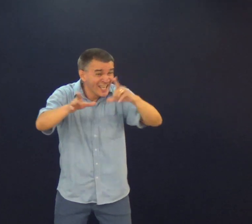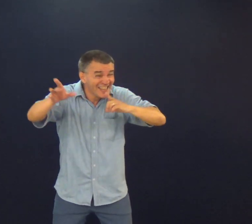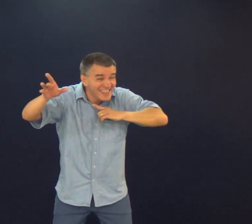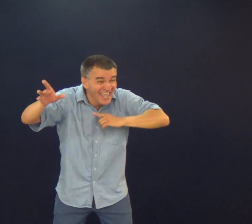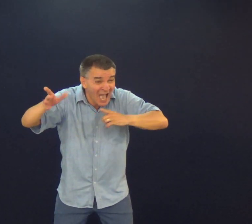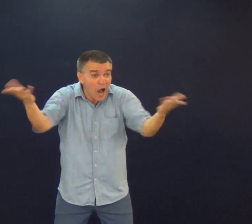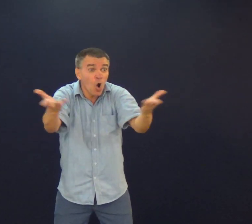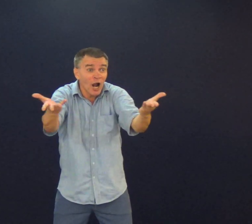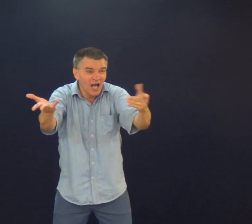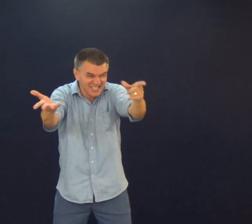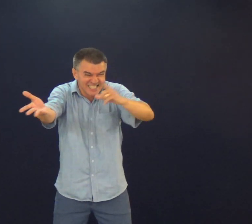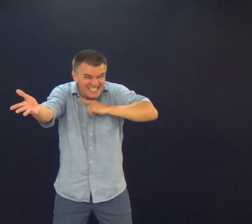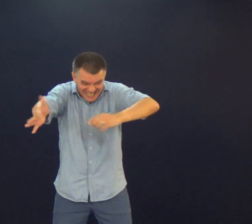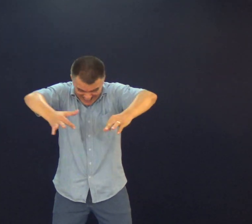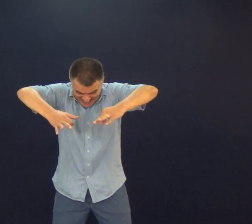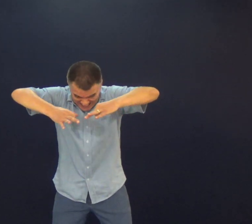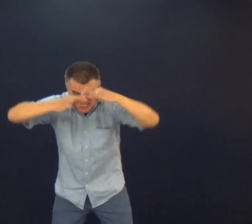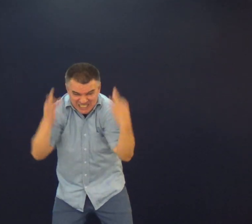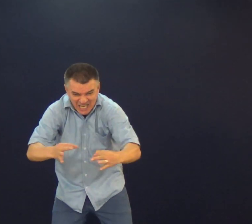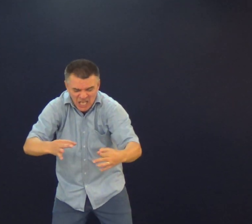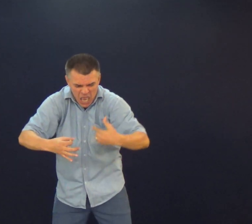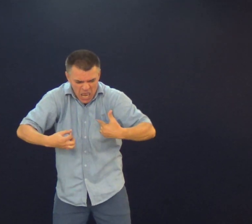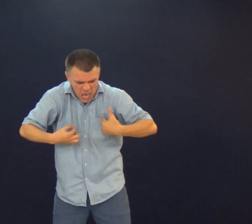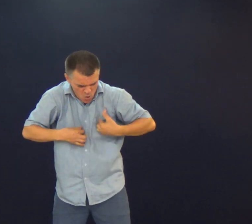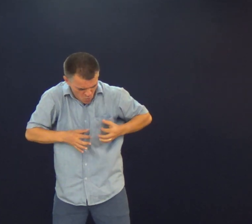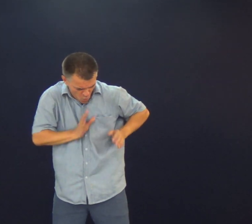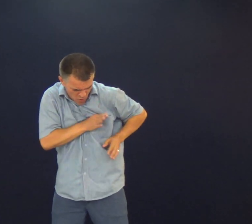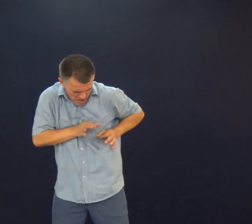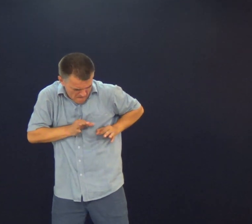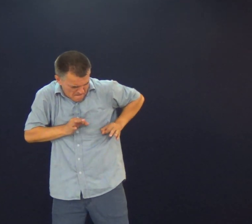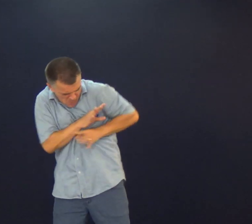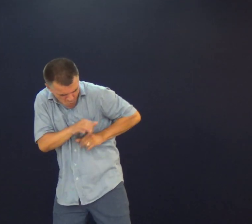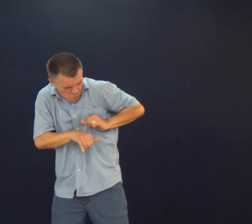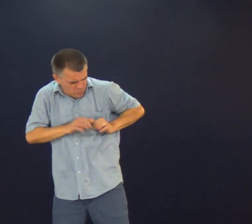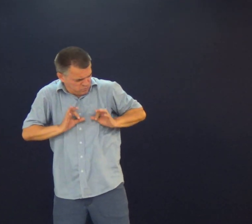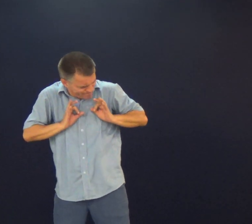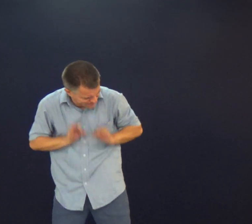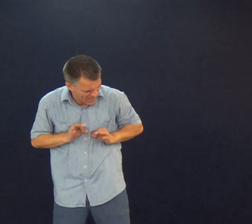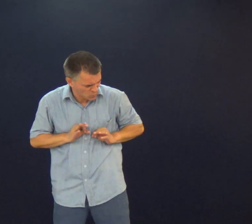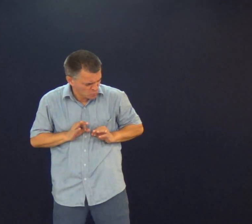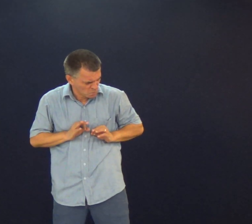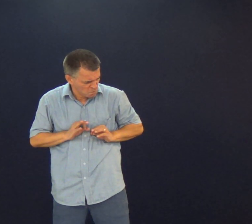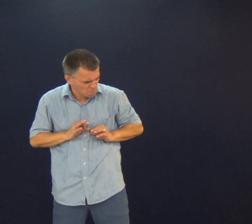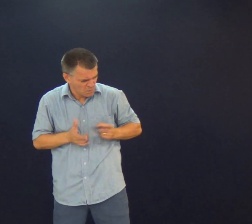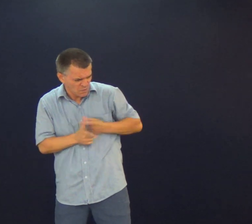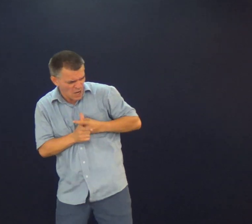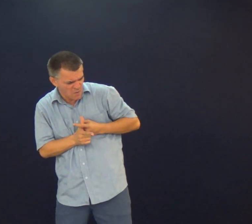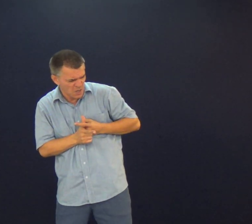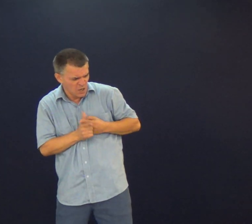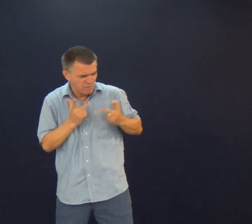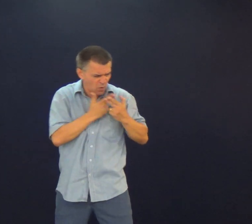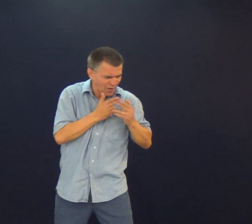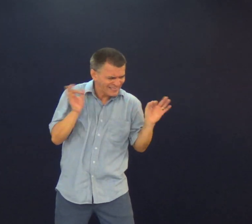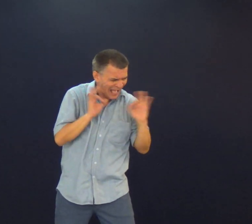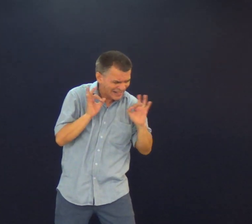Eu pergunto para vocês Agora, agora Você tem certeza? A convicção De que seu coração está limpo O suficiente para você ir para o céu?